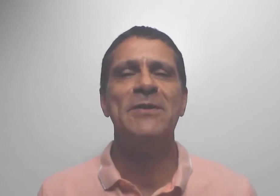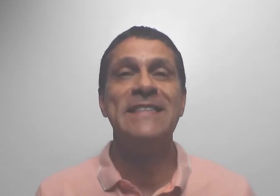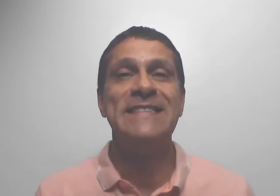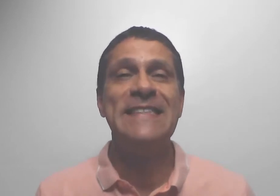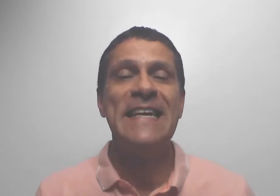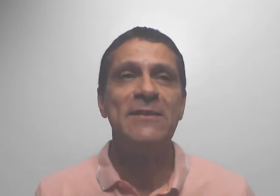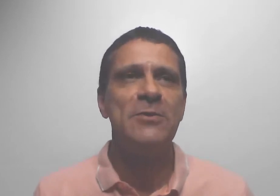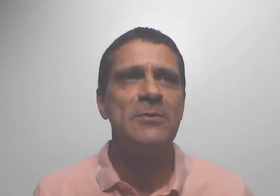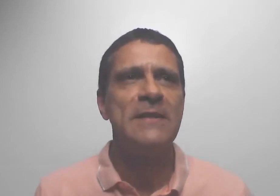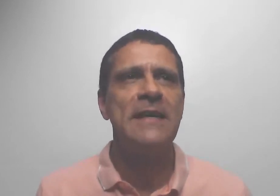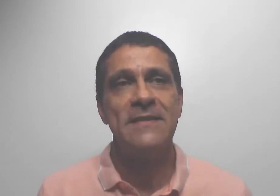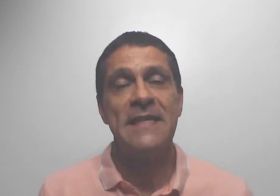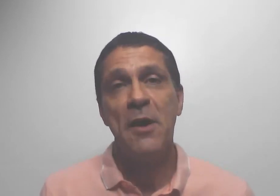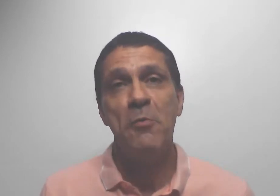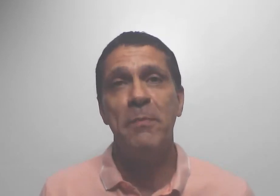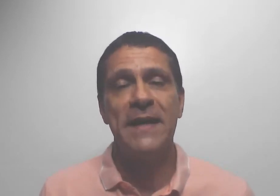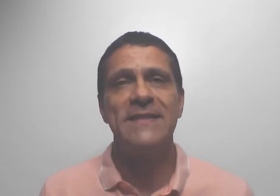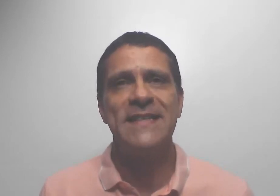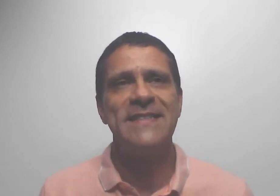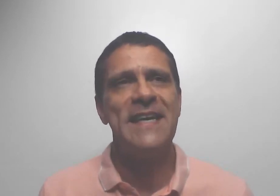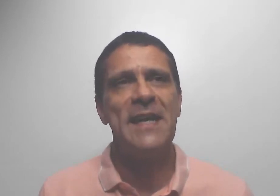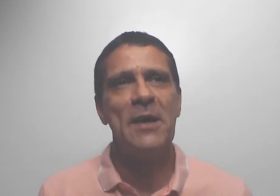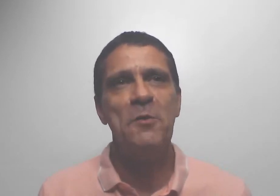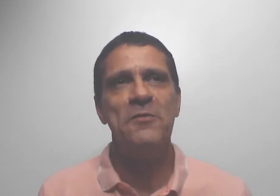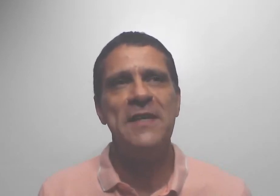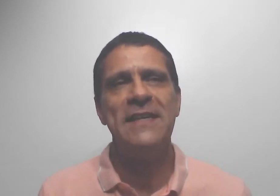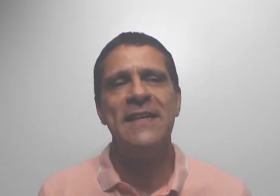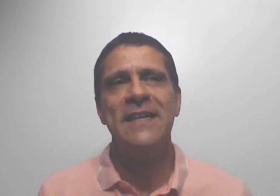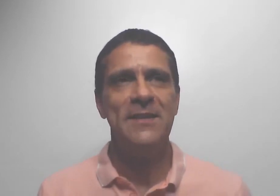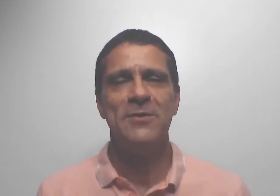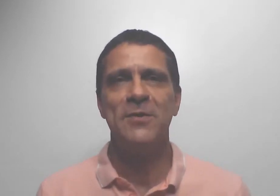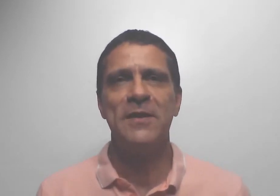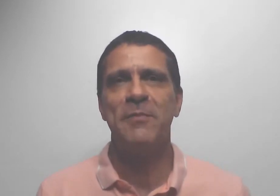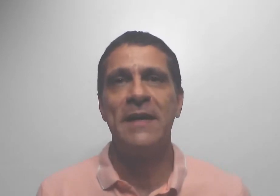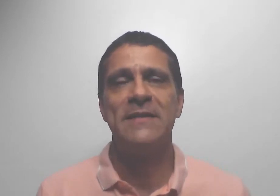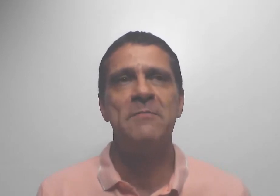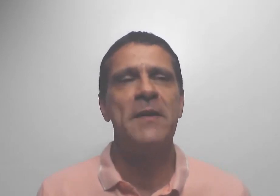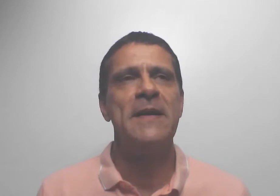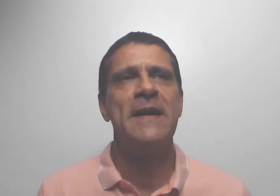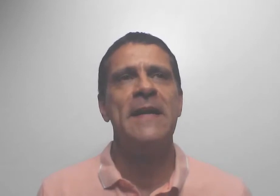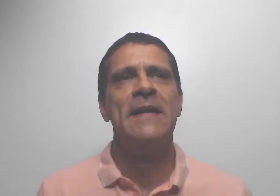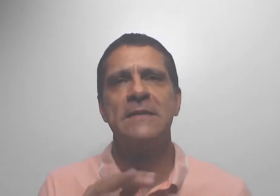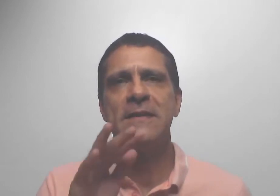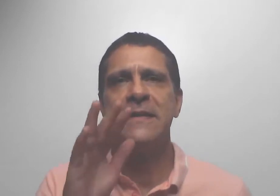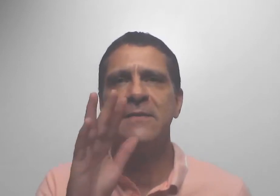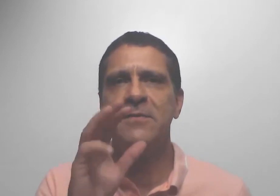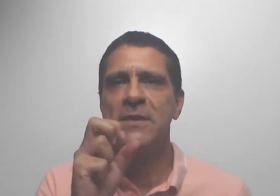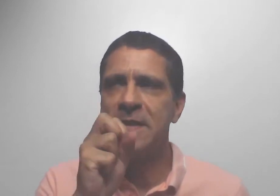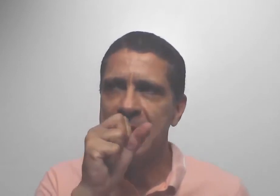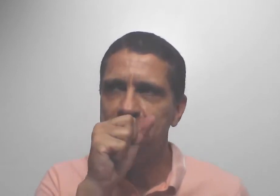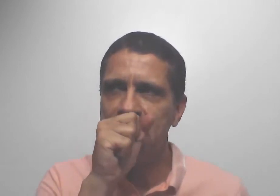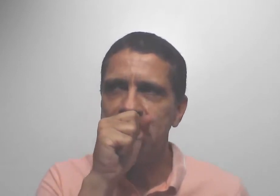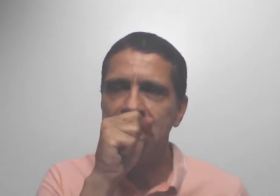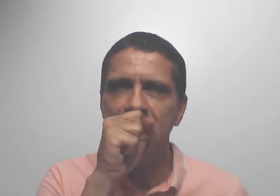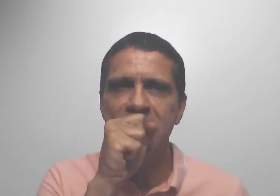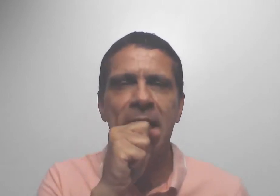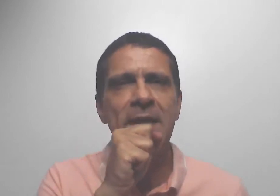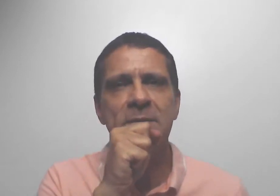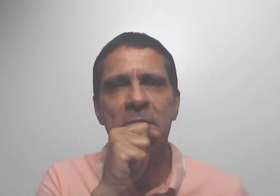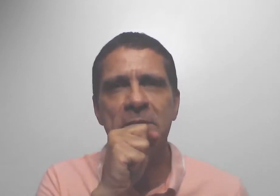muito intenso. E assim, eu presenciei, eu vi isso e participei. Então assim, você aprender a usar as